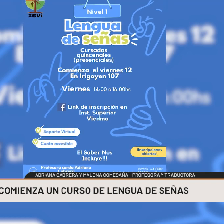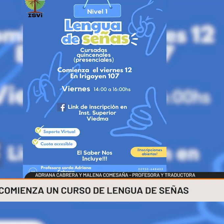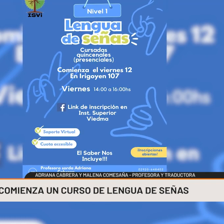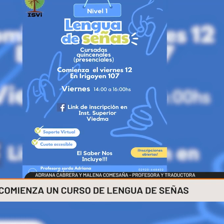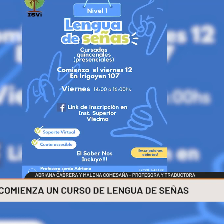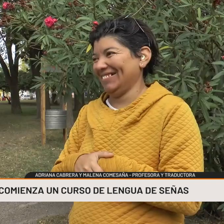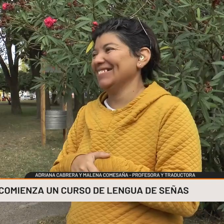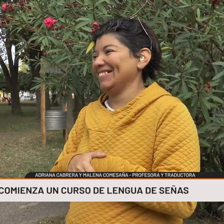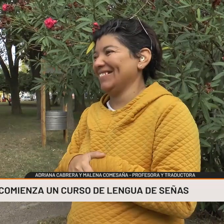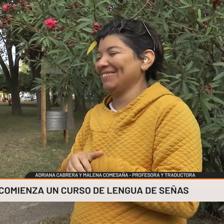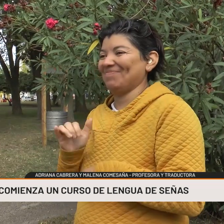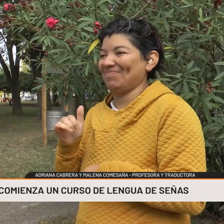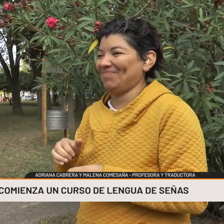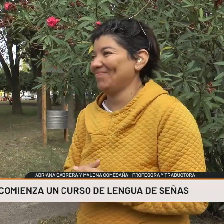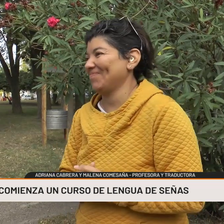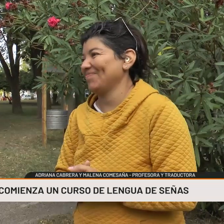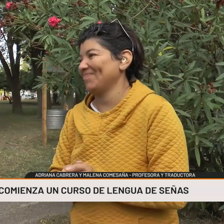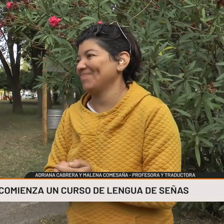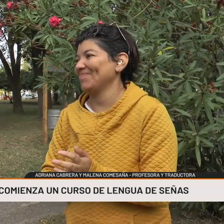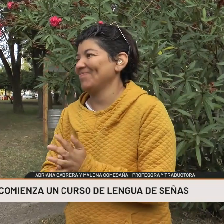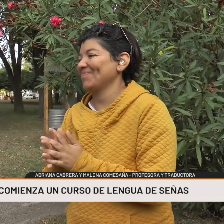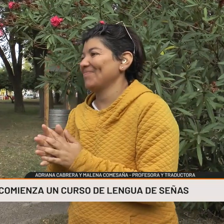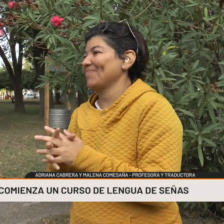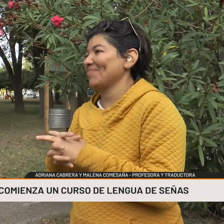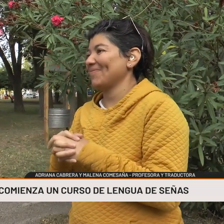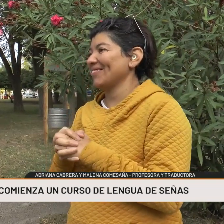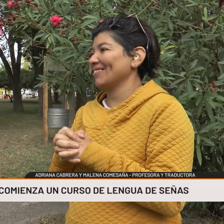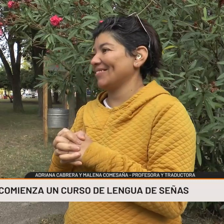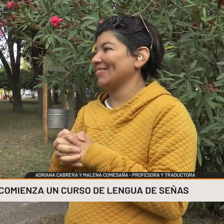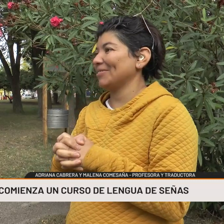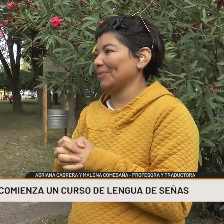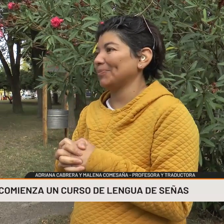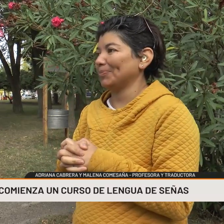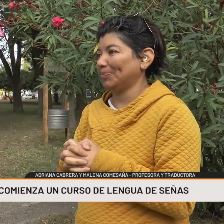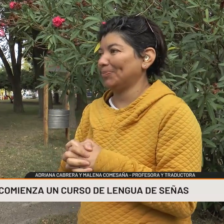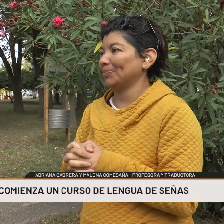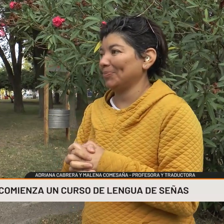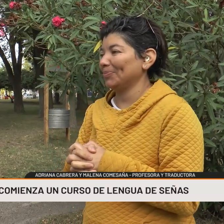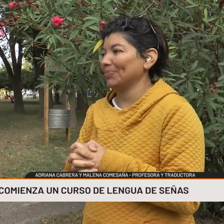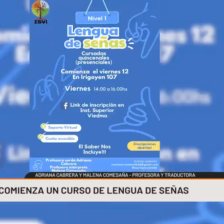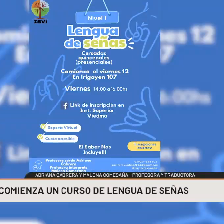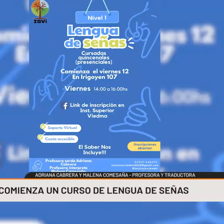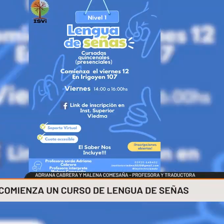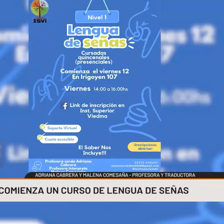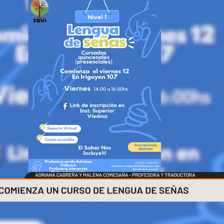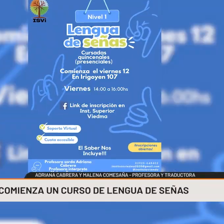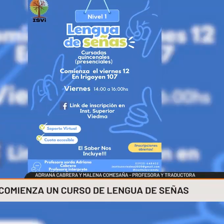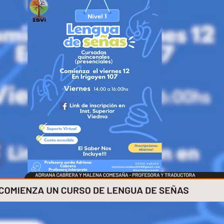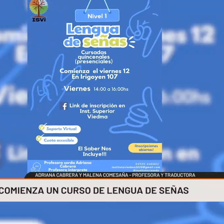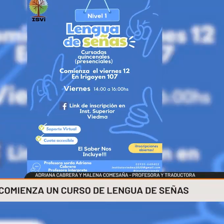meses y van a ser 10.000 pesos mensuales y bueno, después se verá el arancel para el segundo nivel. La idea es continuarlo. Bueno, entonces